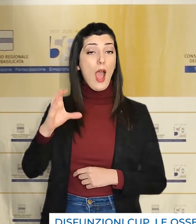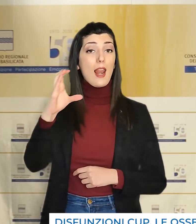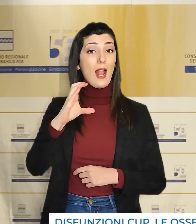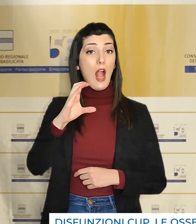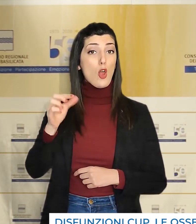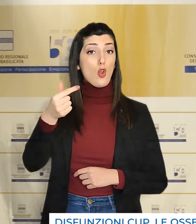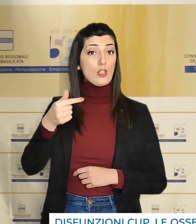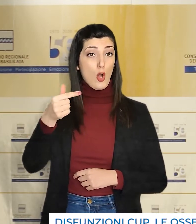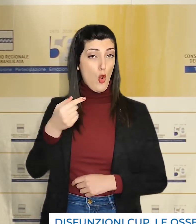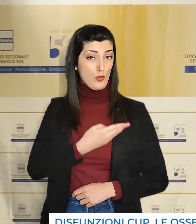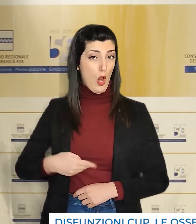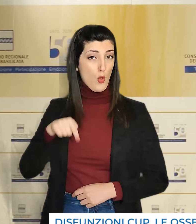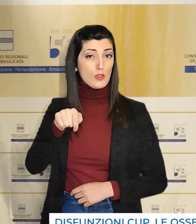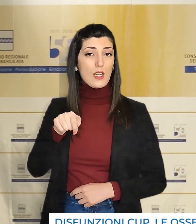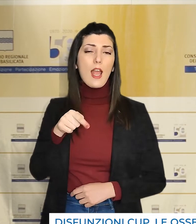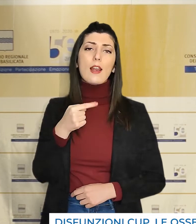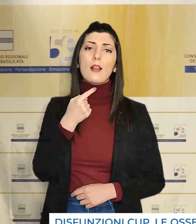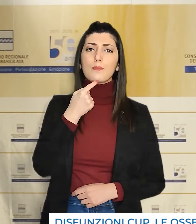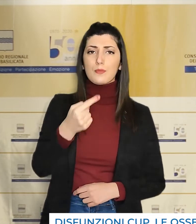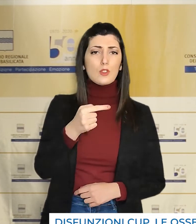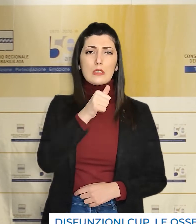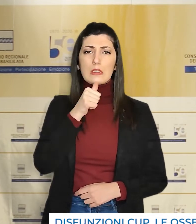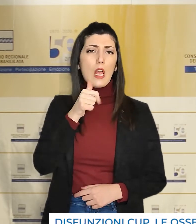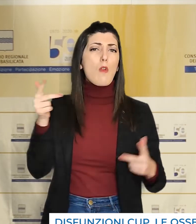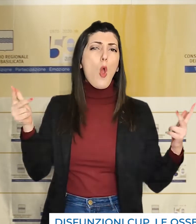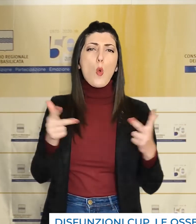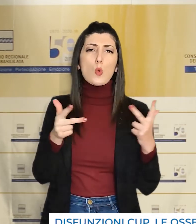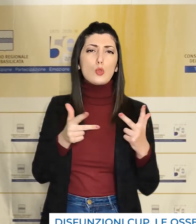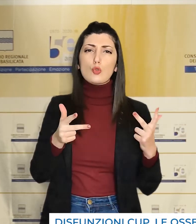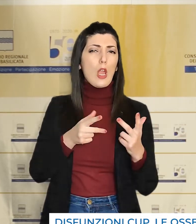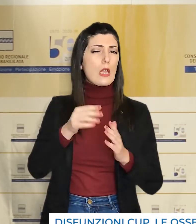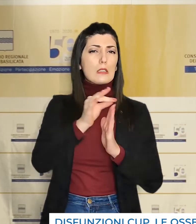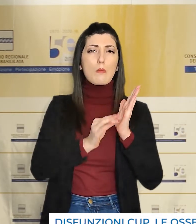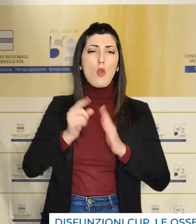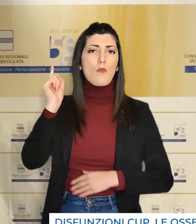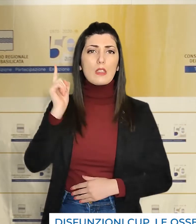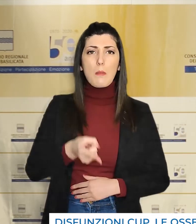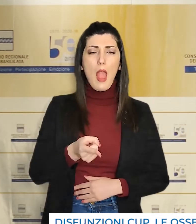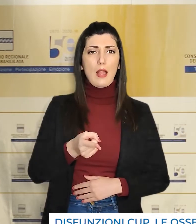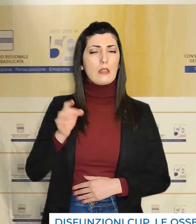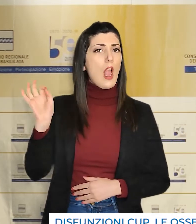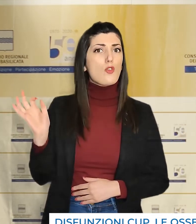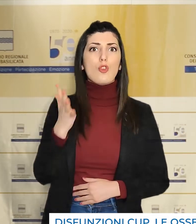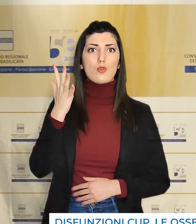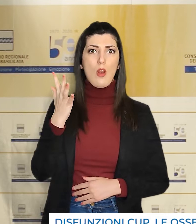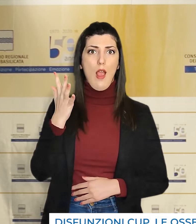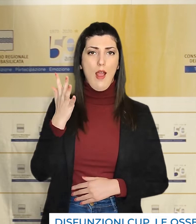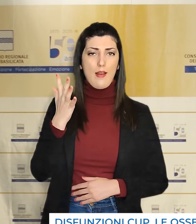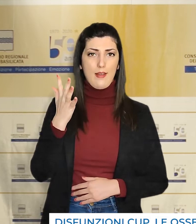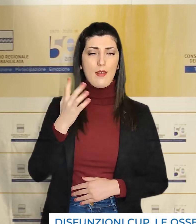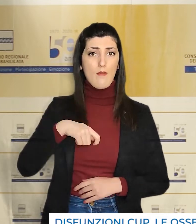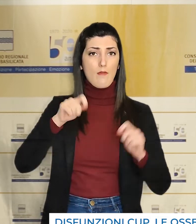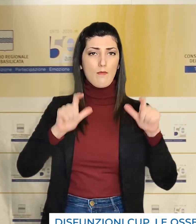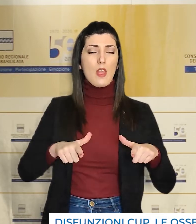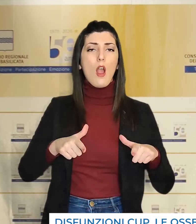consigliere di prospettive lucane, Carlo Trenrotola, occorre adottare con un'estrema urgenza provvedimenti